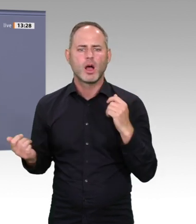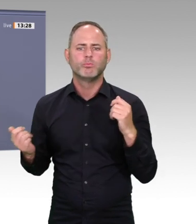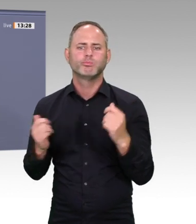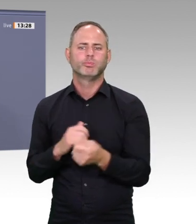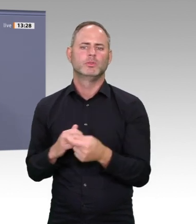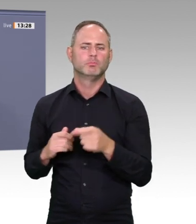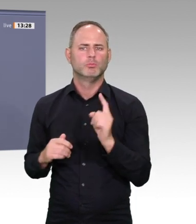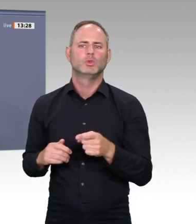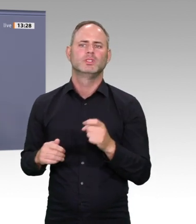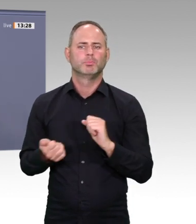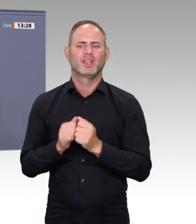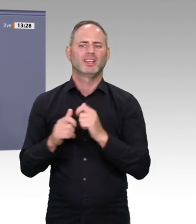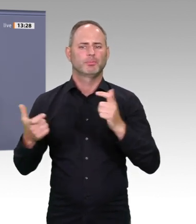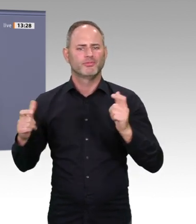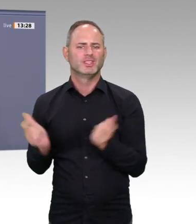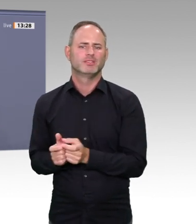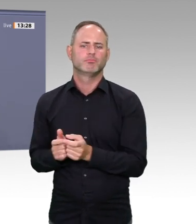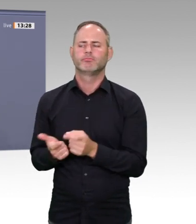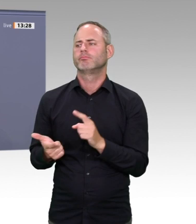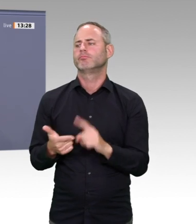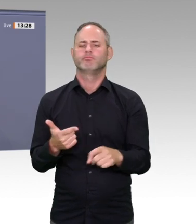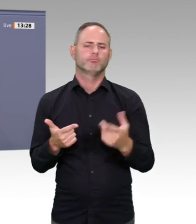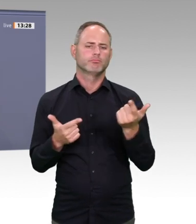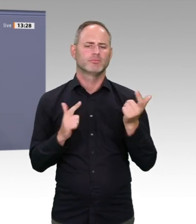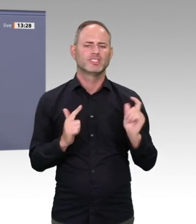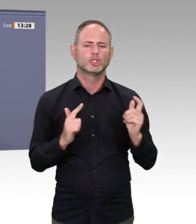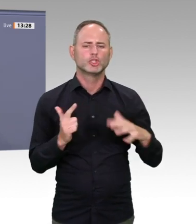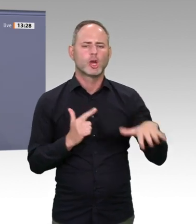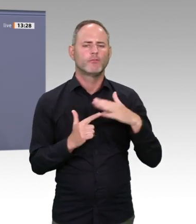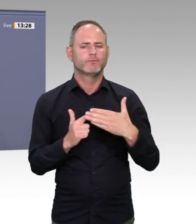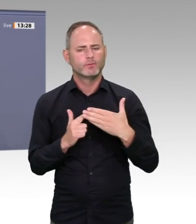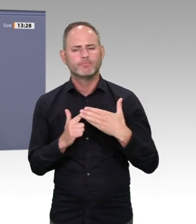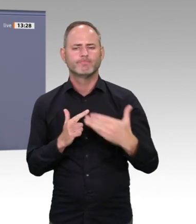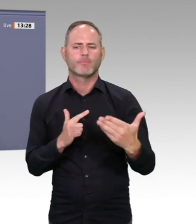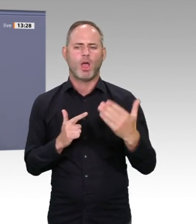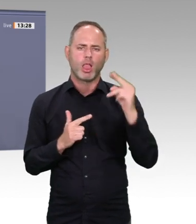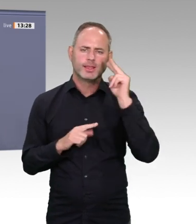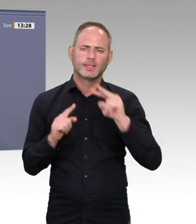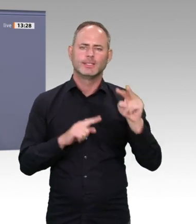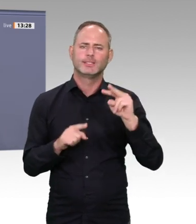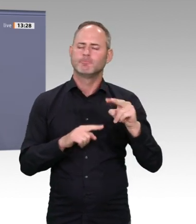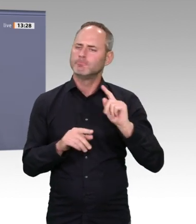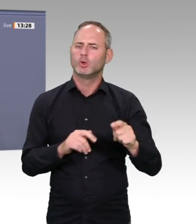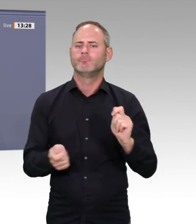ihrer Wachstumsphilosophie untergeordnet werden. Jede Innovation, jede Technologie bringt doch auch neue Probleme hervor.